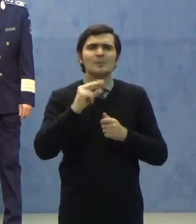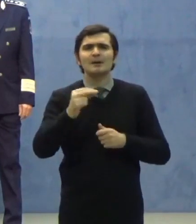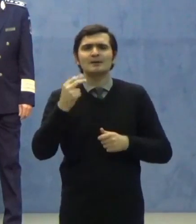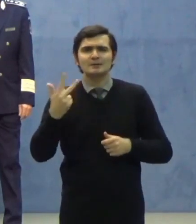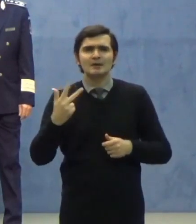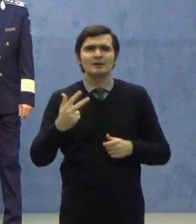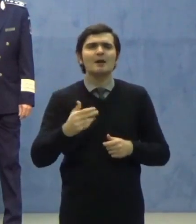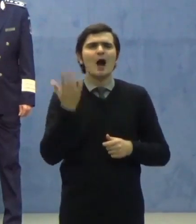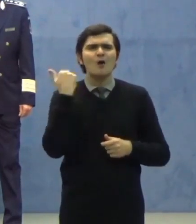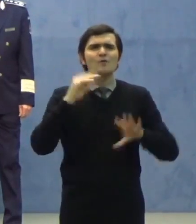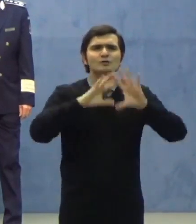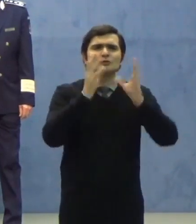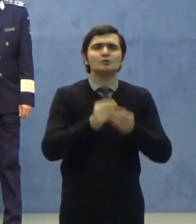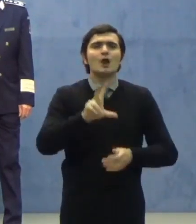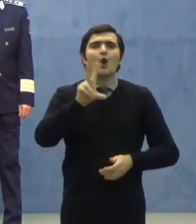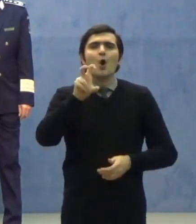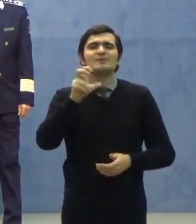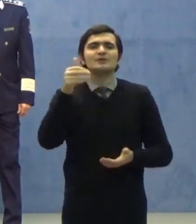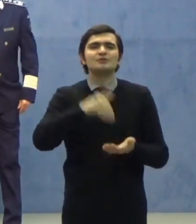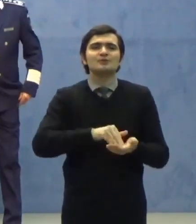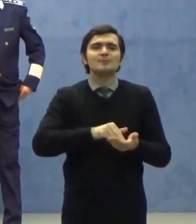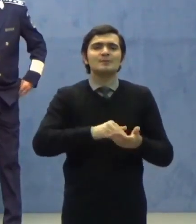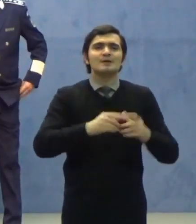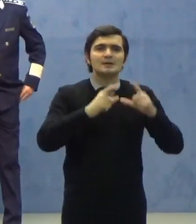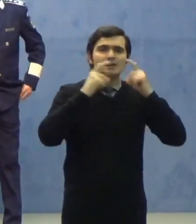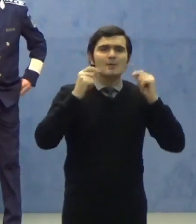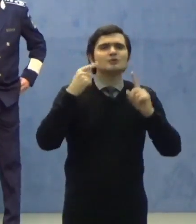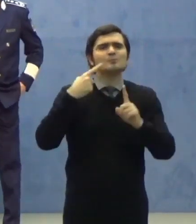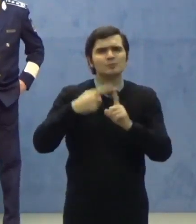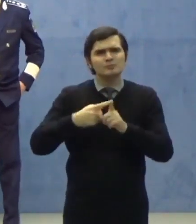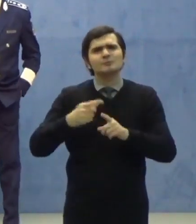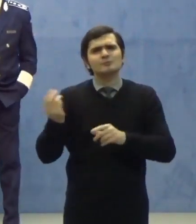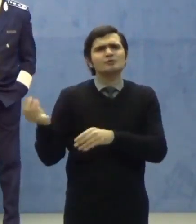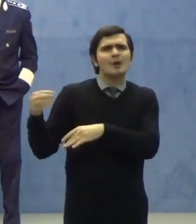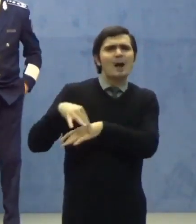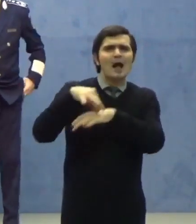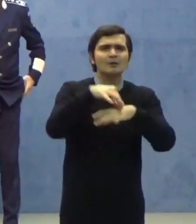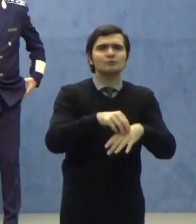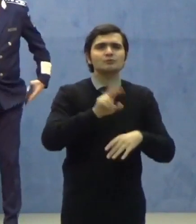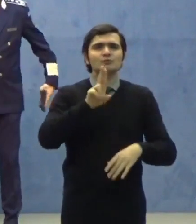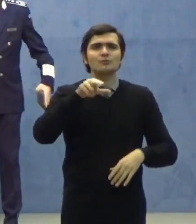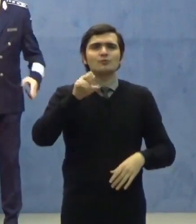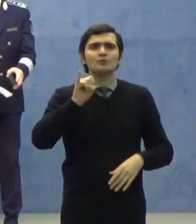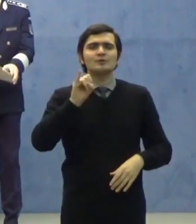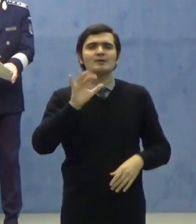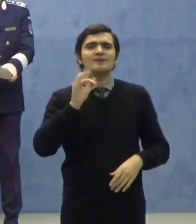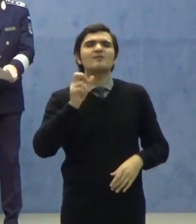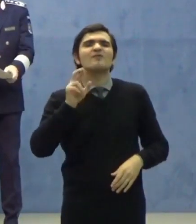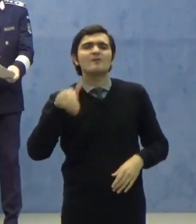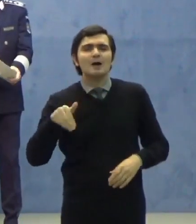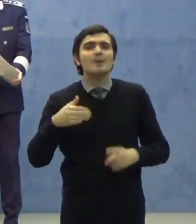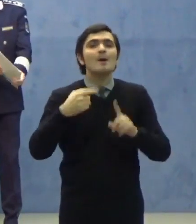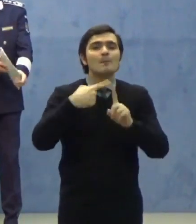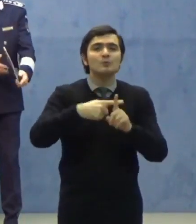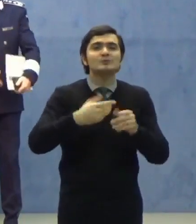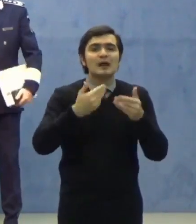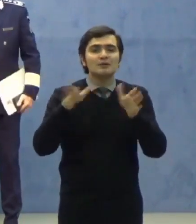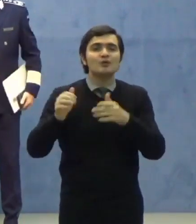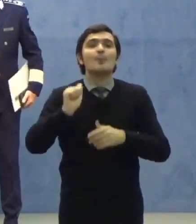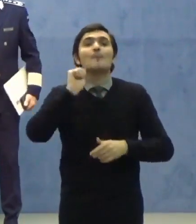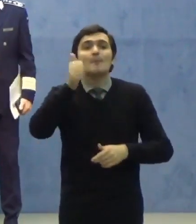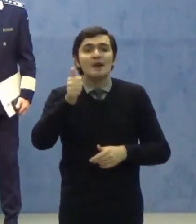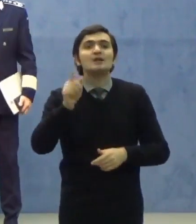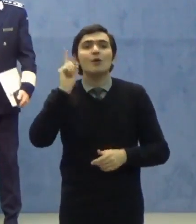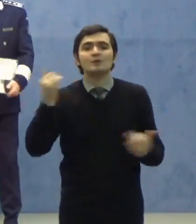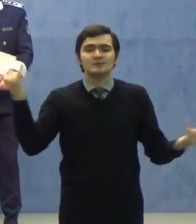măști pe lângă ce a adus uniformul dar urmează de mâine să înceapă să sosiască cantități